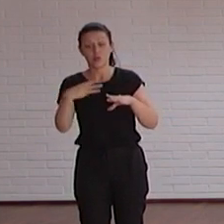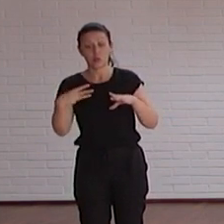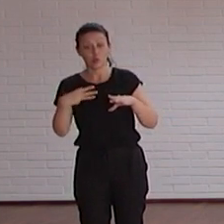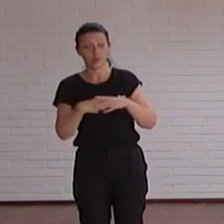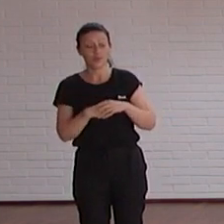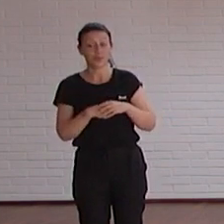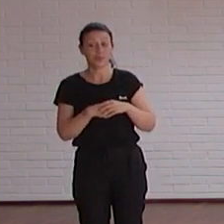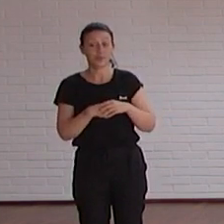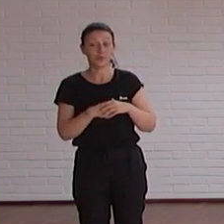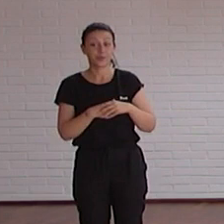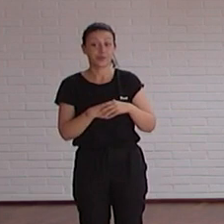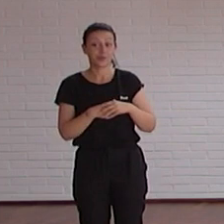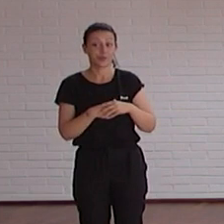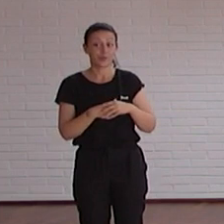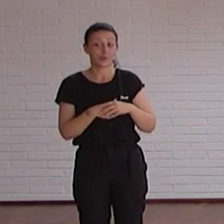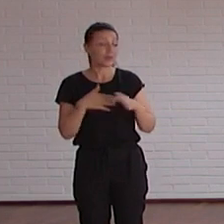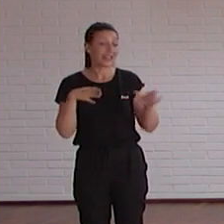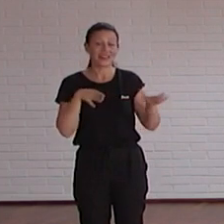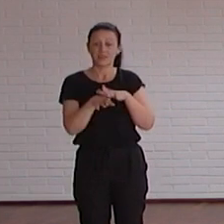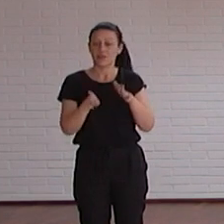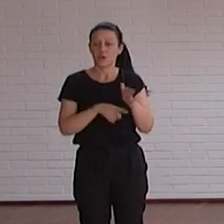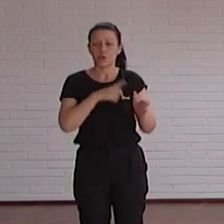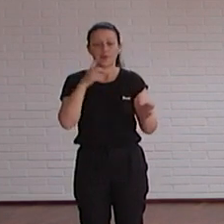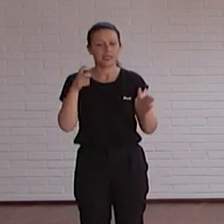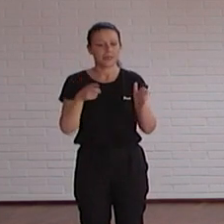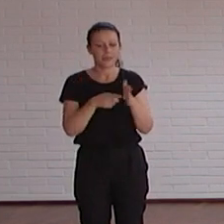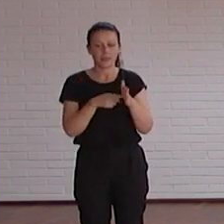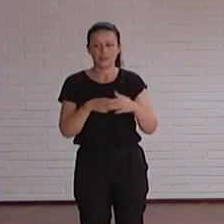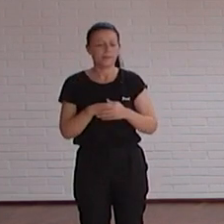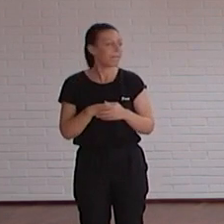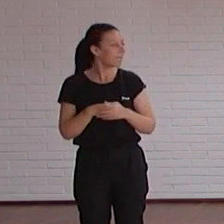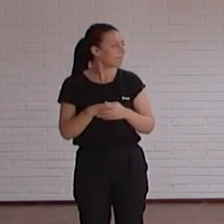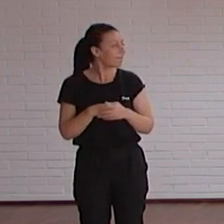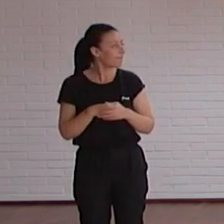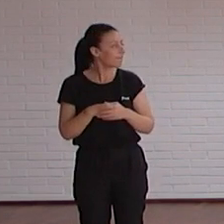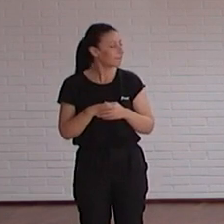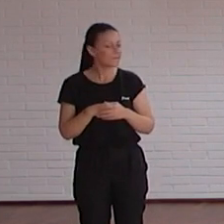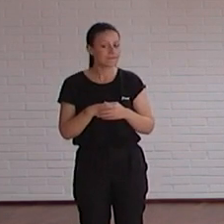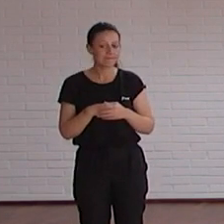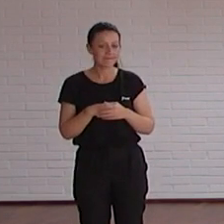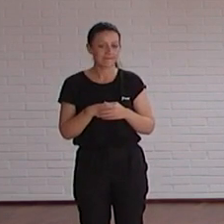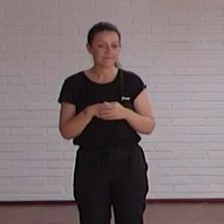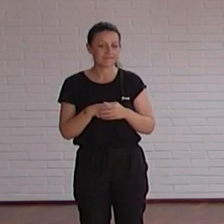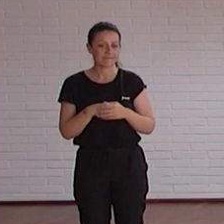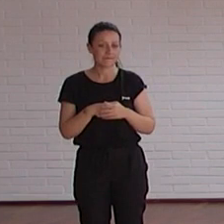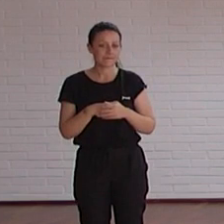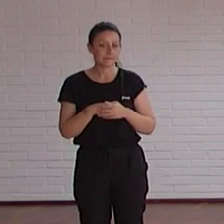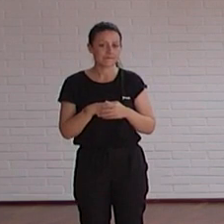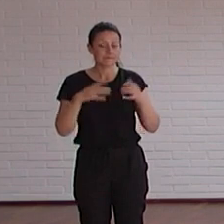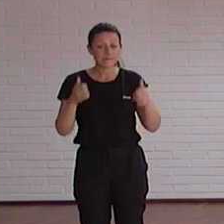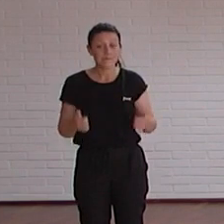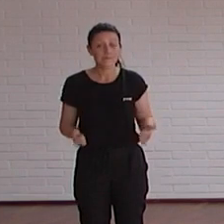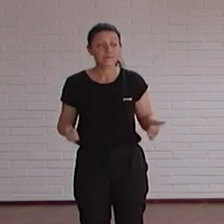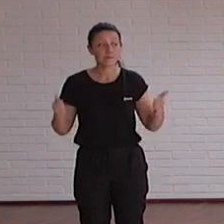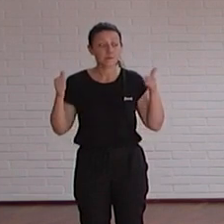aplicaciones que salen este año serán completamente accesibles lo que es todo el esqueleto es decir que a vosotros para esa parte es transparente ¿qué más hemos